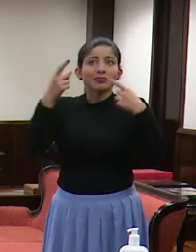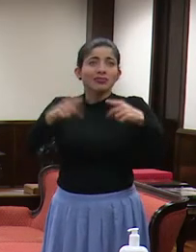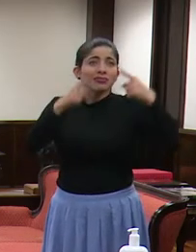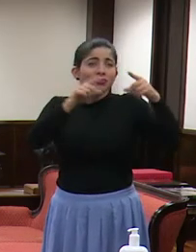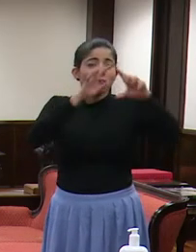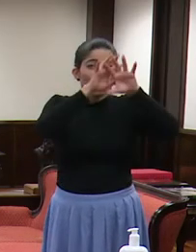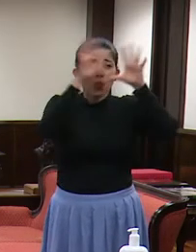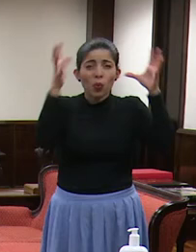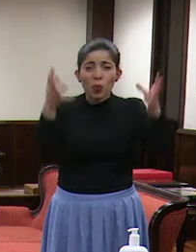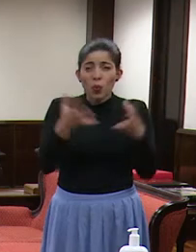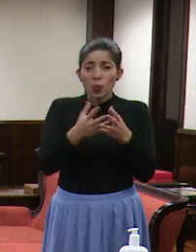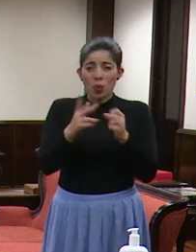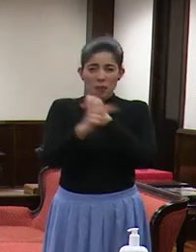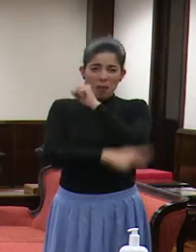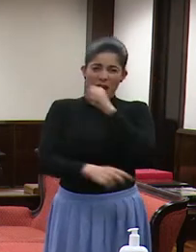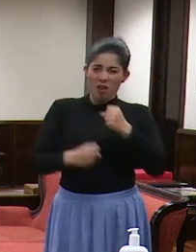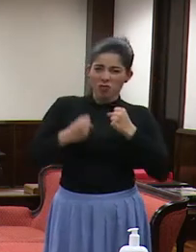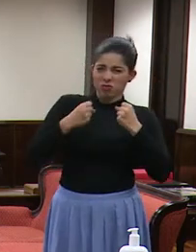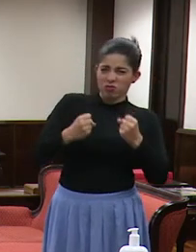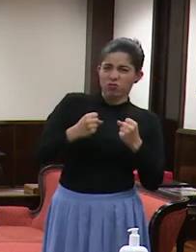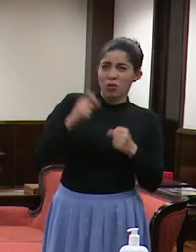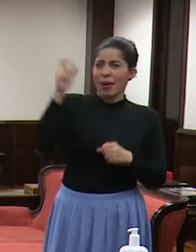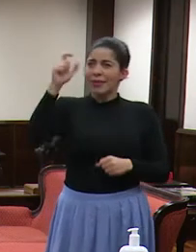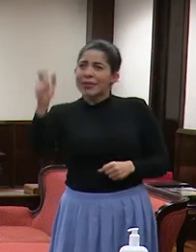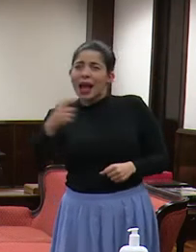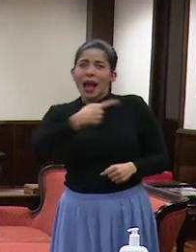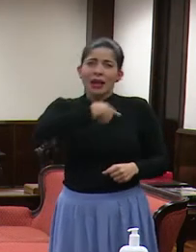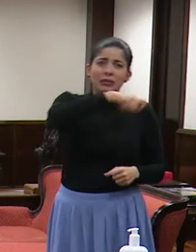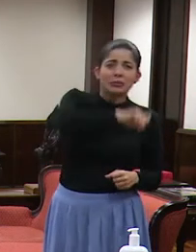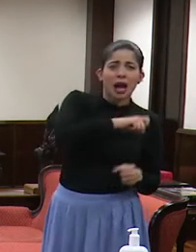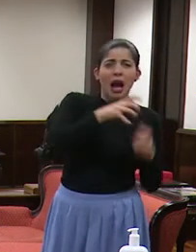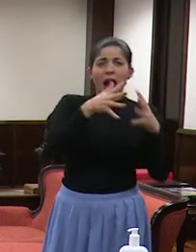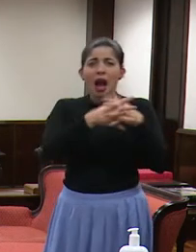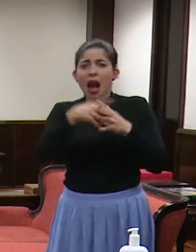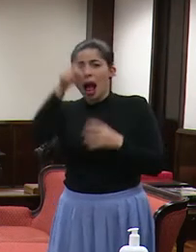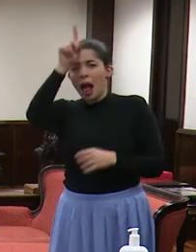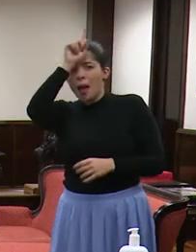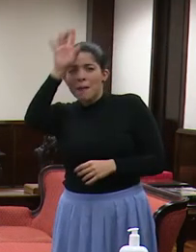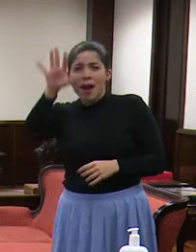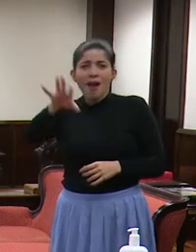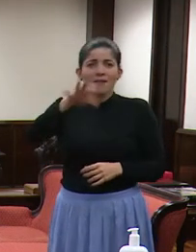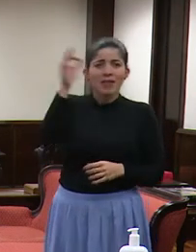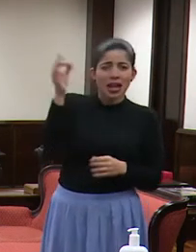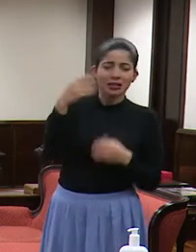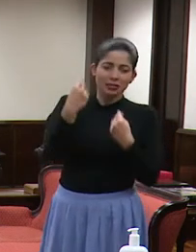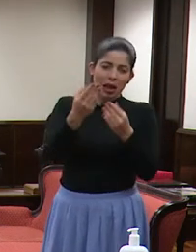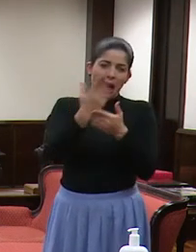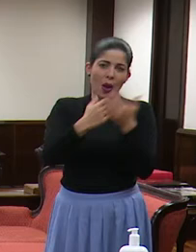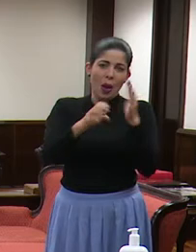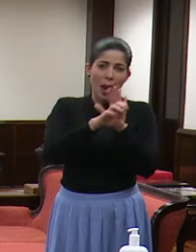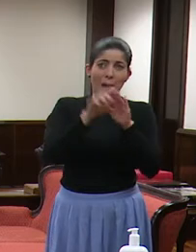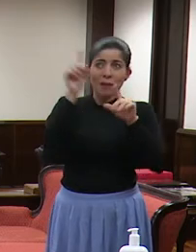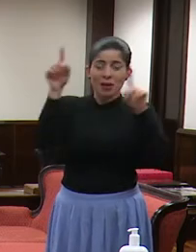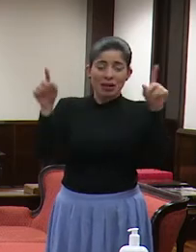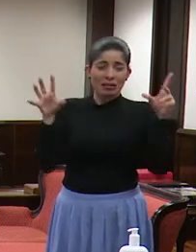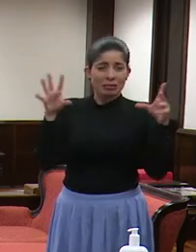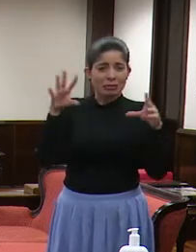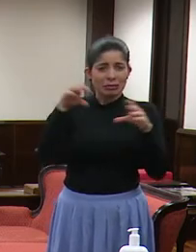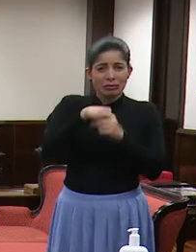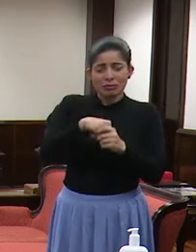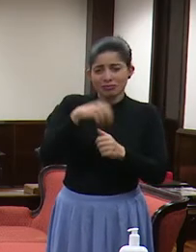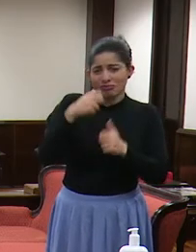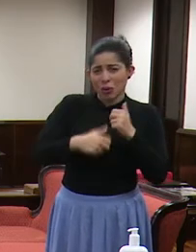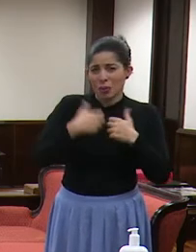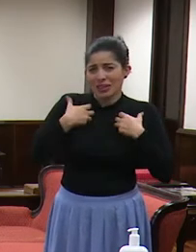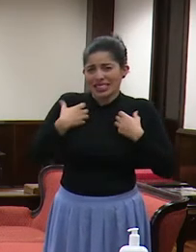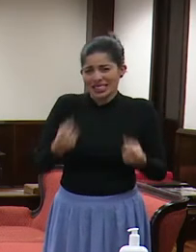nivel mundial, potencias mundiales como Italia, España, Estados Unidos, Alemania, Francia, por solo citar algunos, están enrolados en este momento en